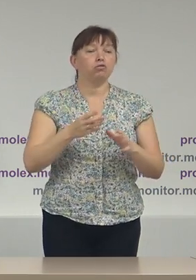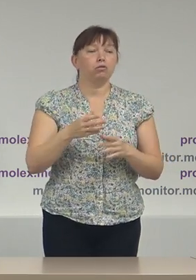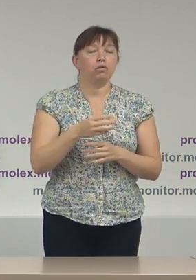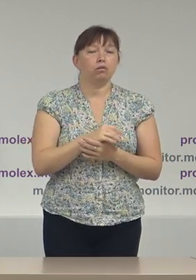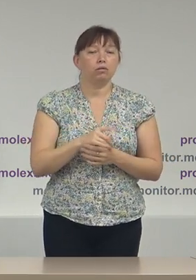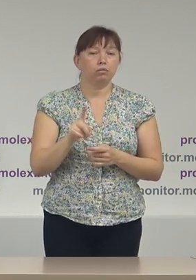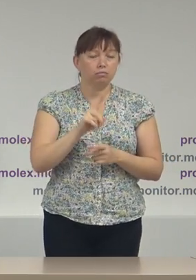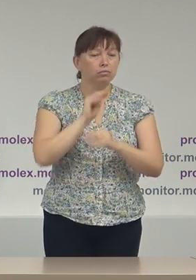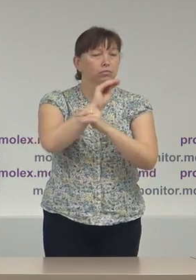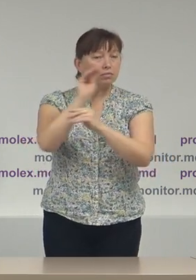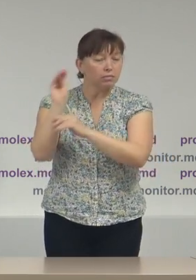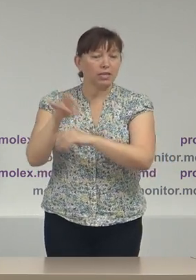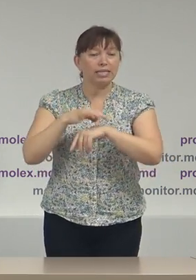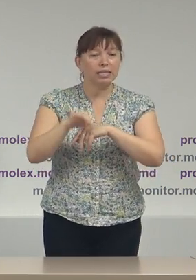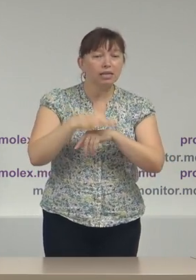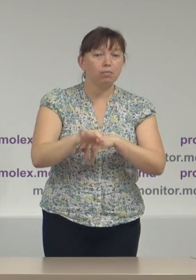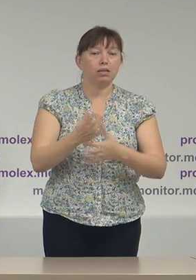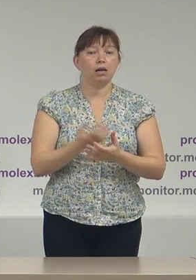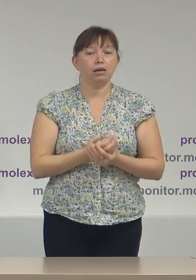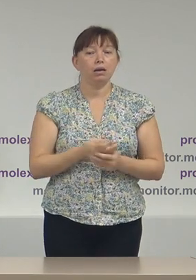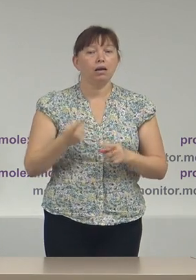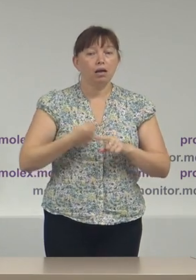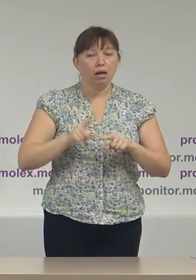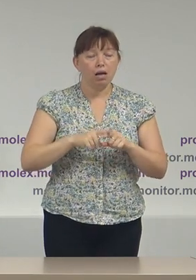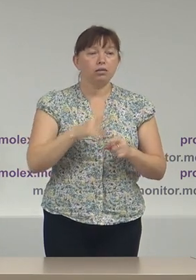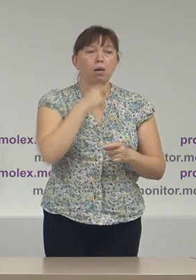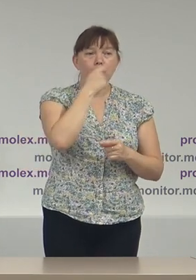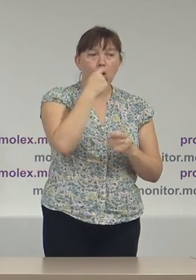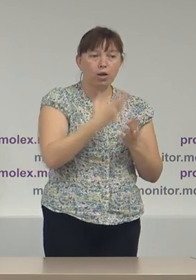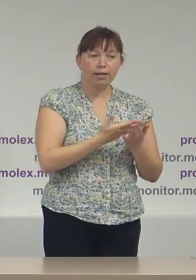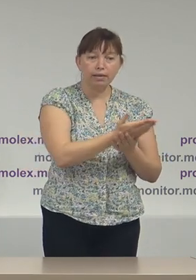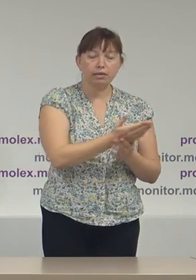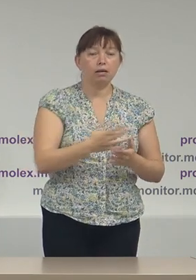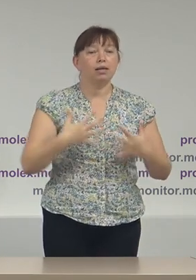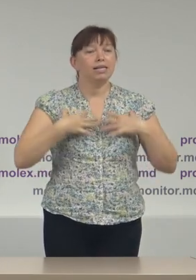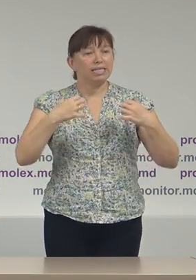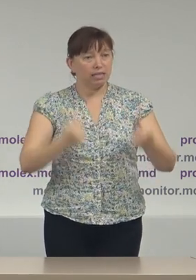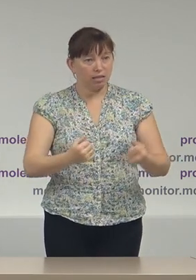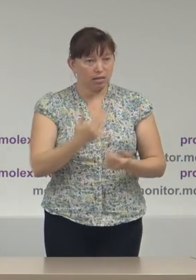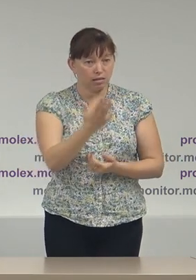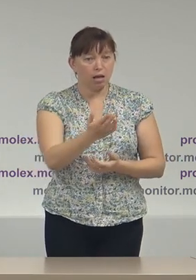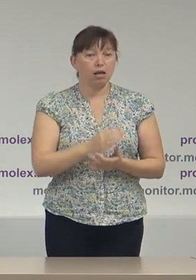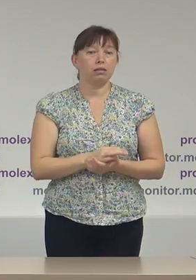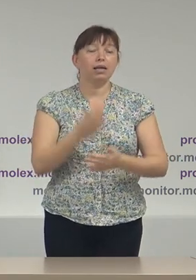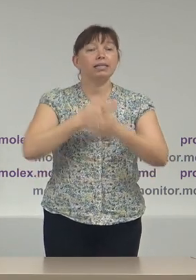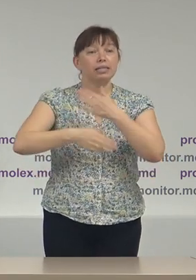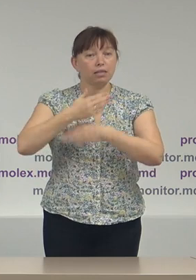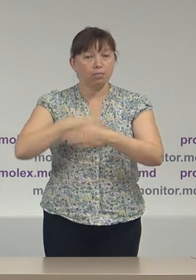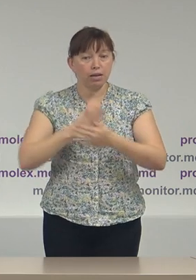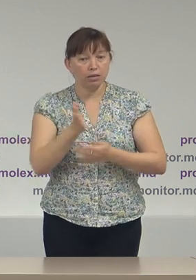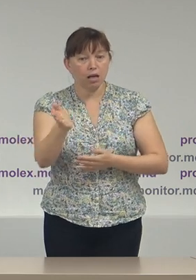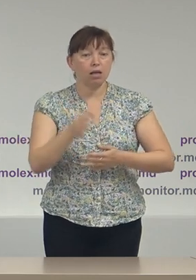ură și instigare la discriminare cu regret sunt aparteniența politică, sănătatea, anumite dizabilități,